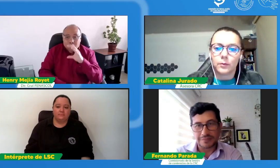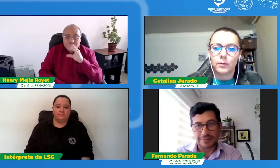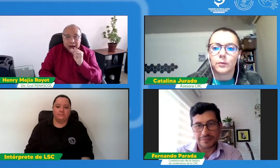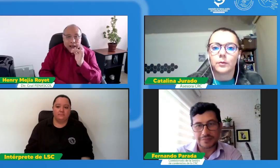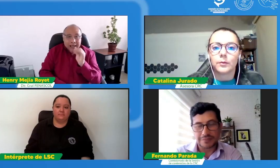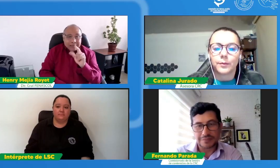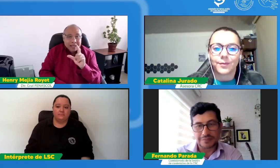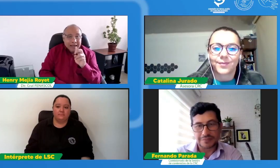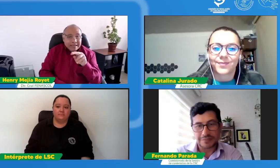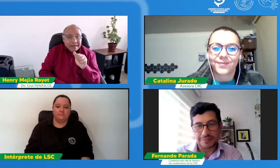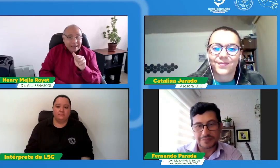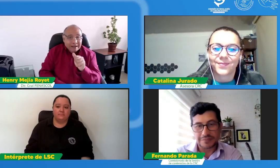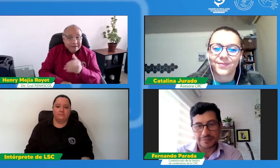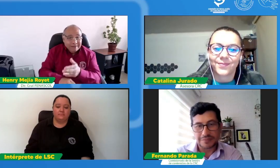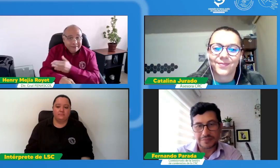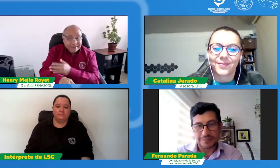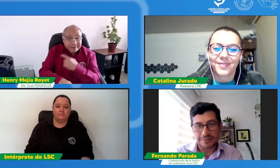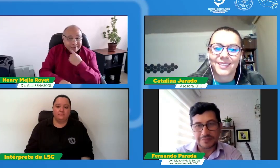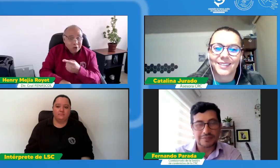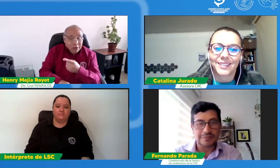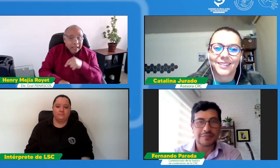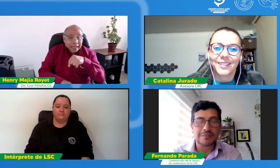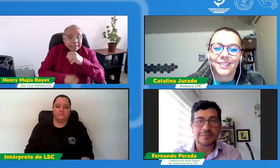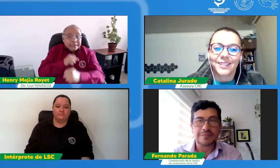que este año como lo ha mencionado Catalina